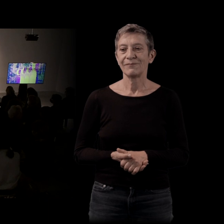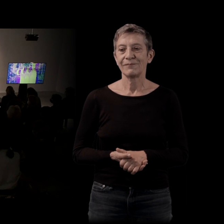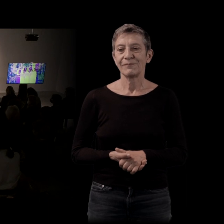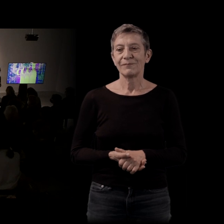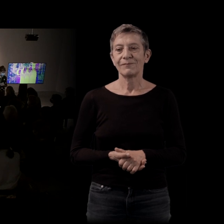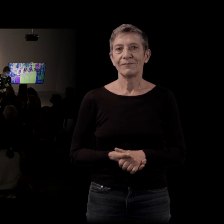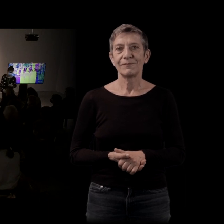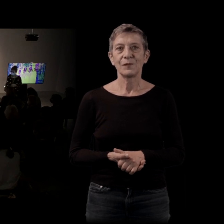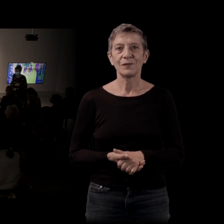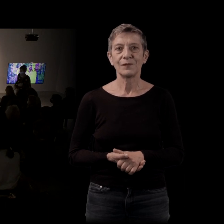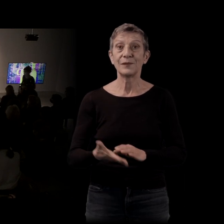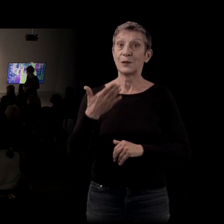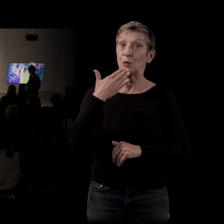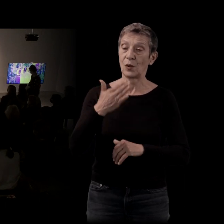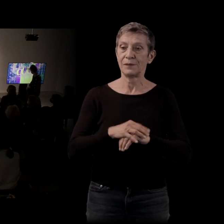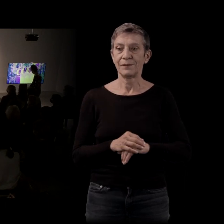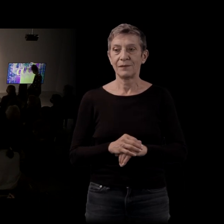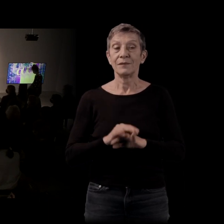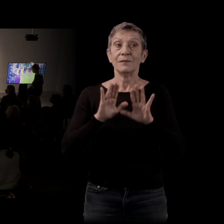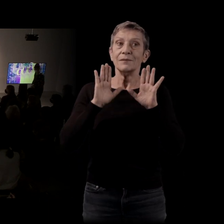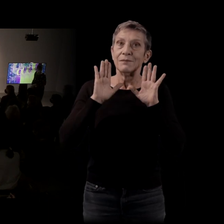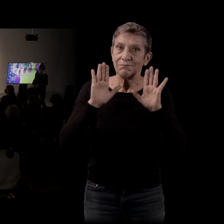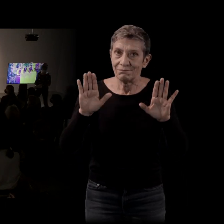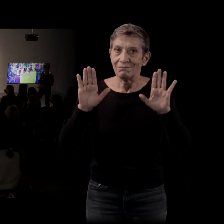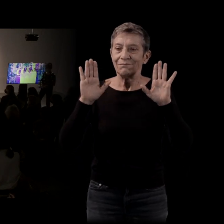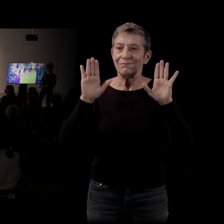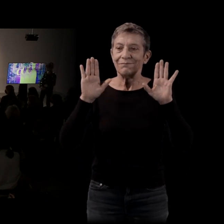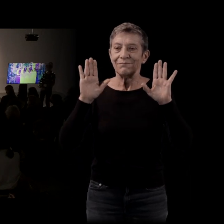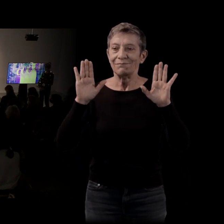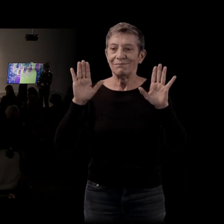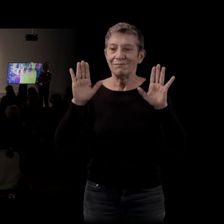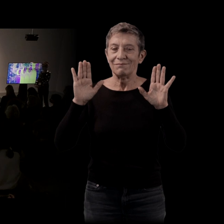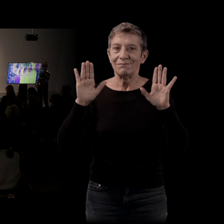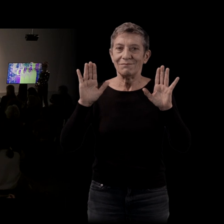Bonsoir. Alors du coup, ma question rejoint un peu les deux dernières et notamment sur ce que vous venez de dire sur l'idée que